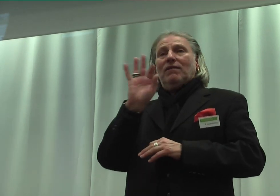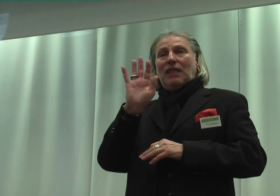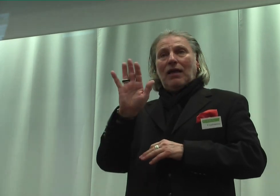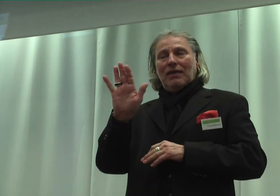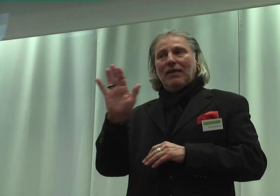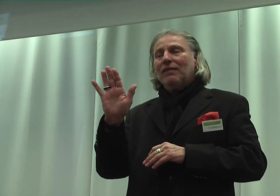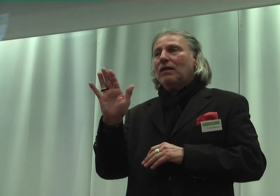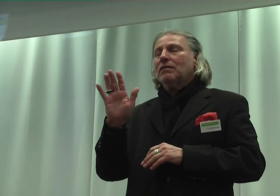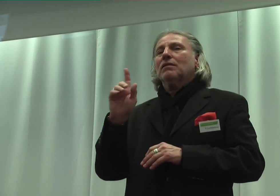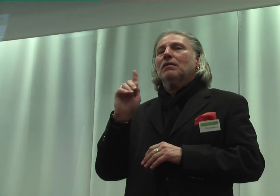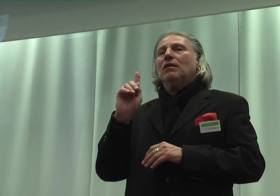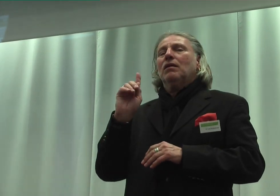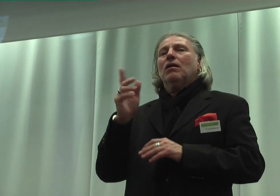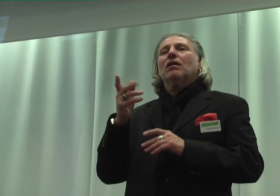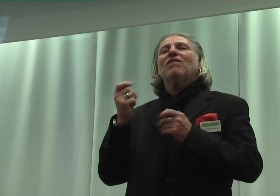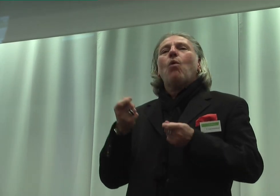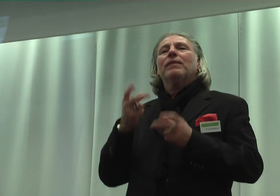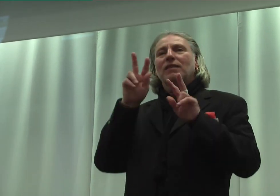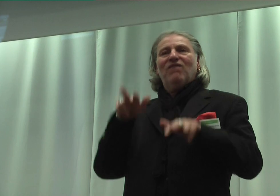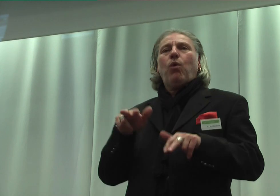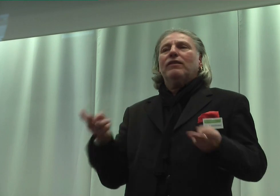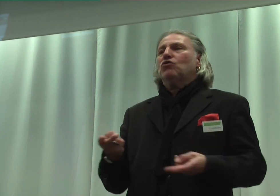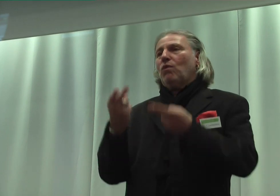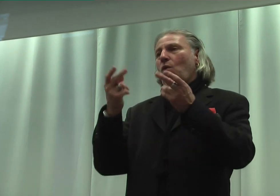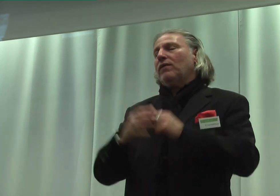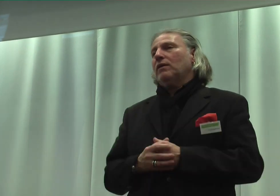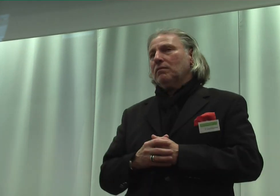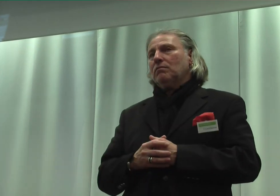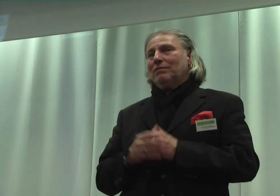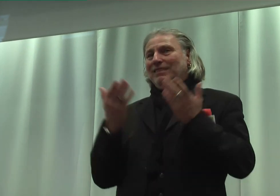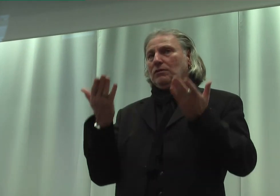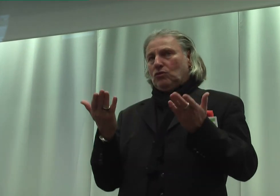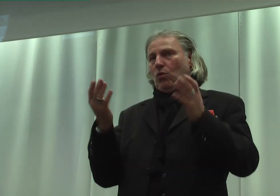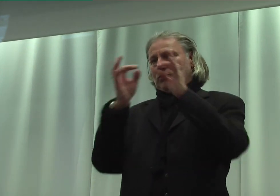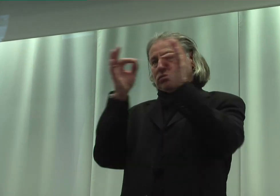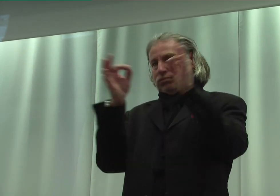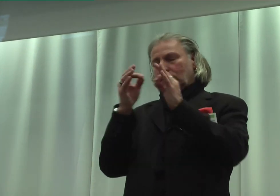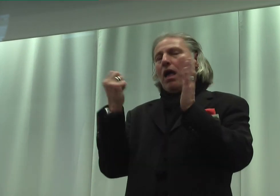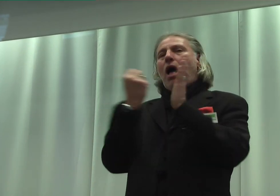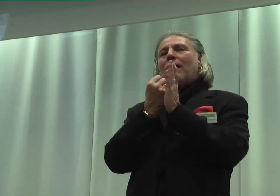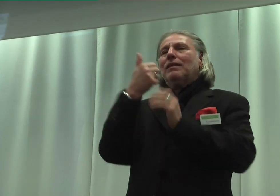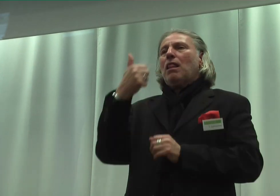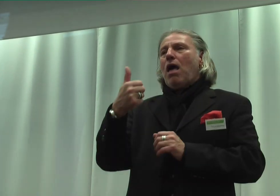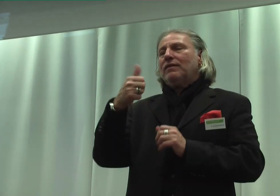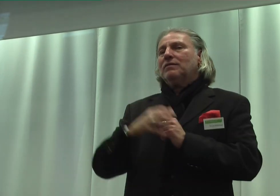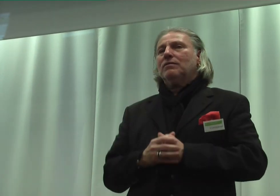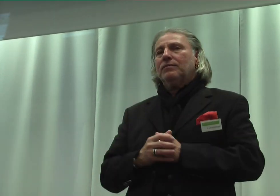Ebenen, Wohlenen und Juden zu fördern. Das ist Artikel 1. Die